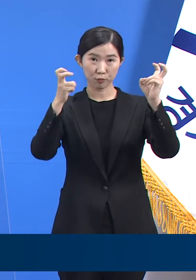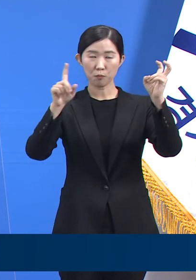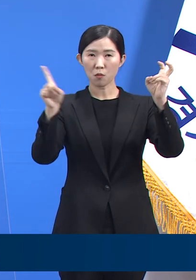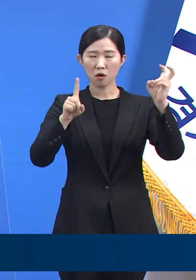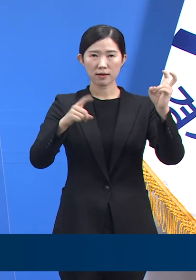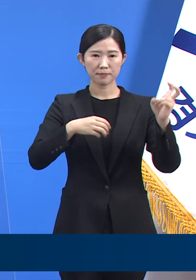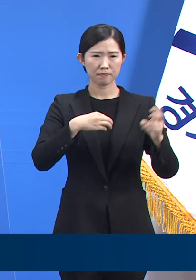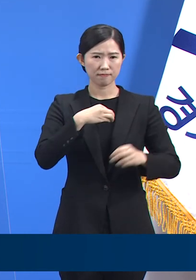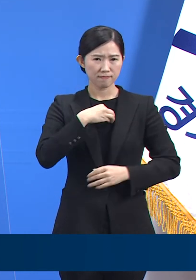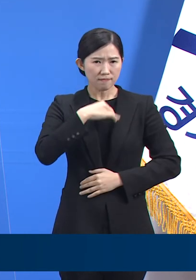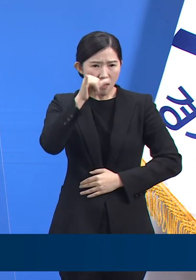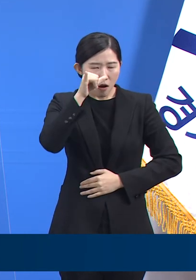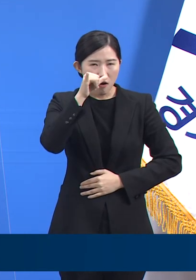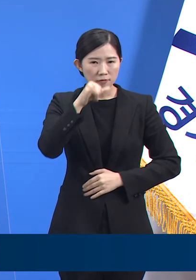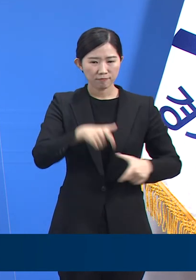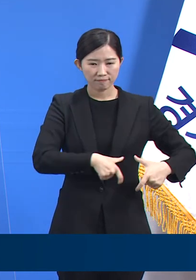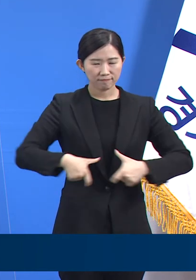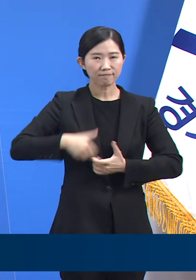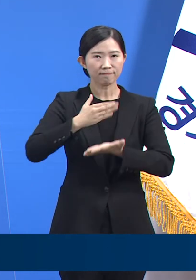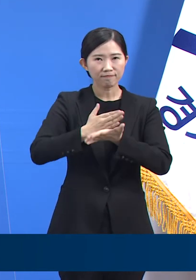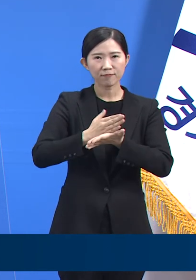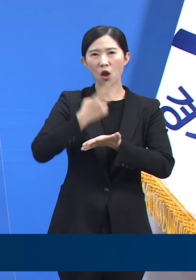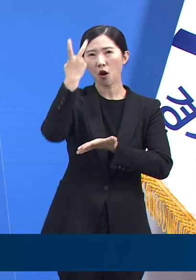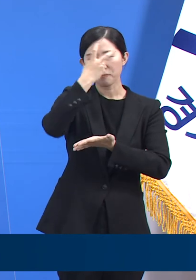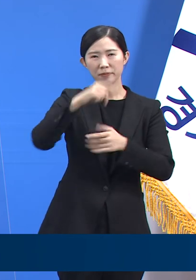진단검사를 상기해 주십시오.